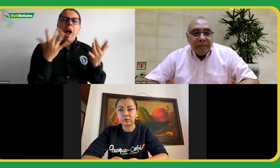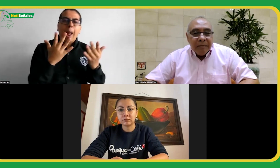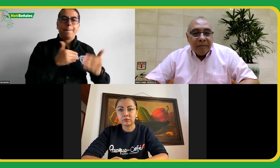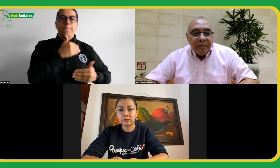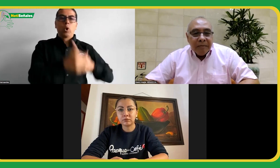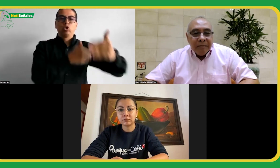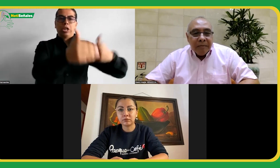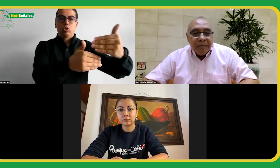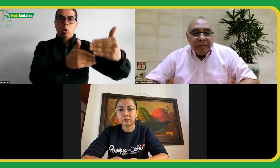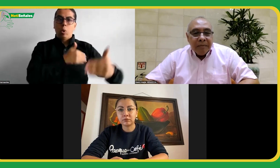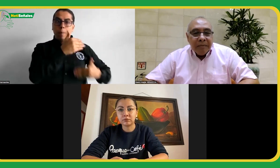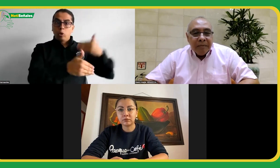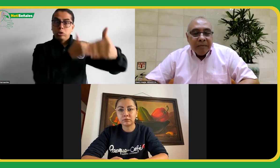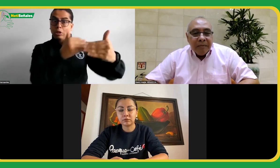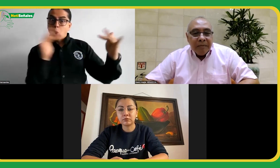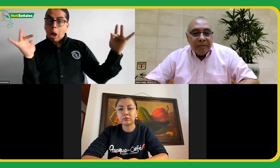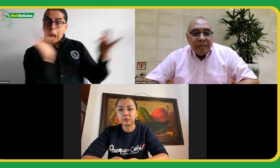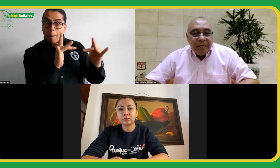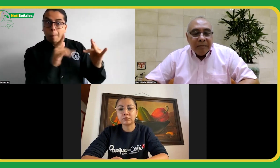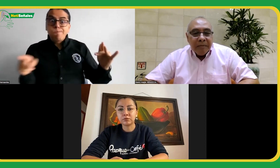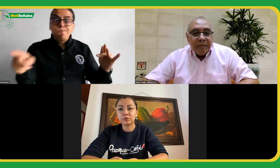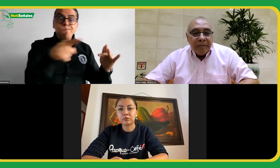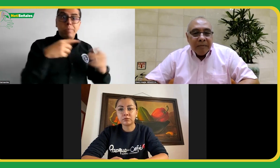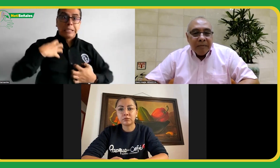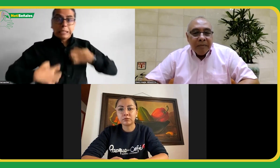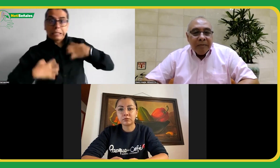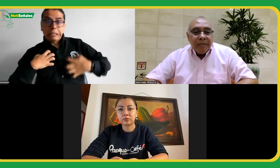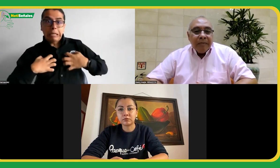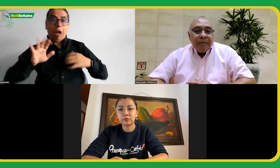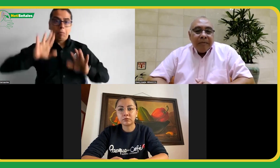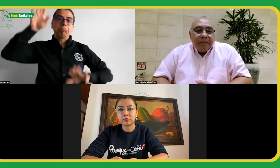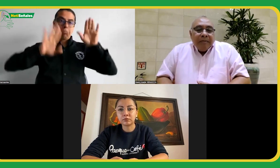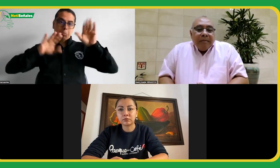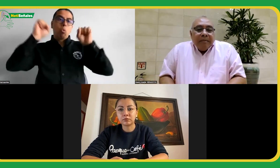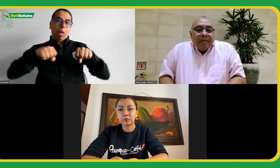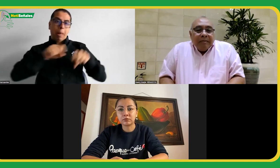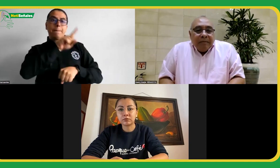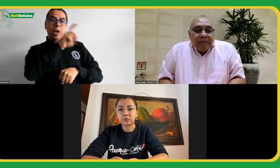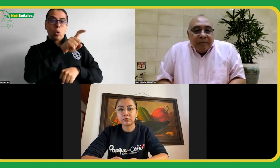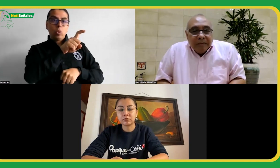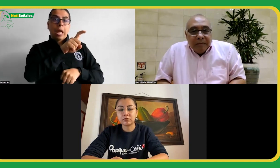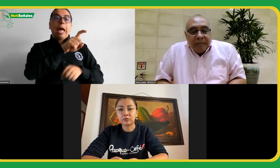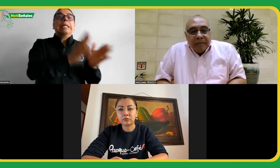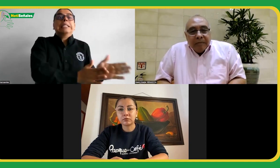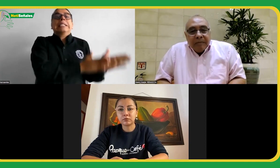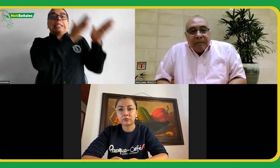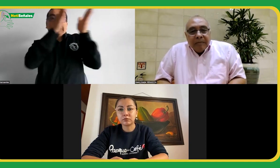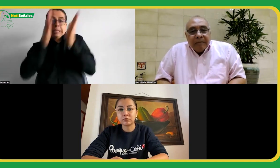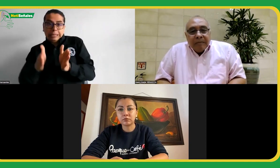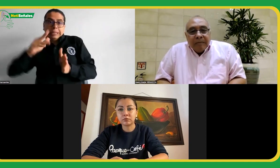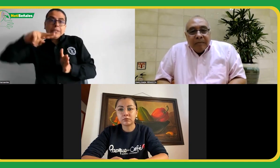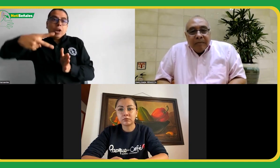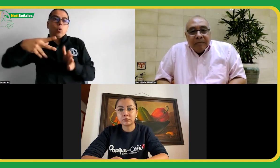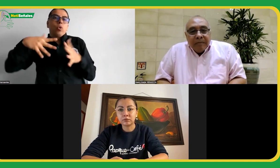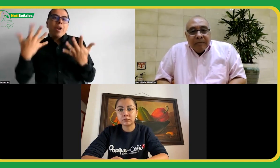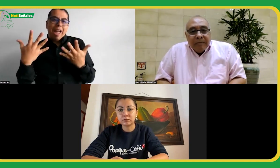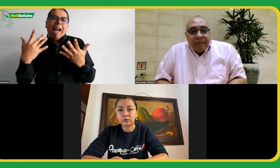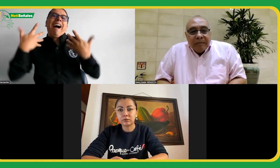pronto las personas en Zoom no iban a poder votar, pero no fue así, estuvimos en igualdad de condiciones que con los que estaban en presencial. La